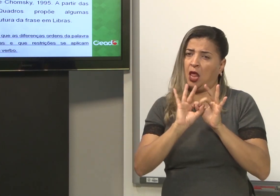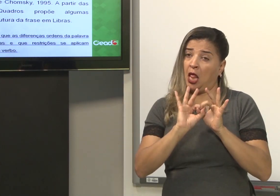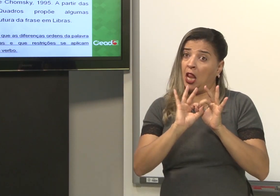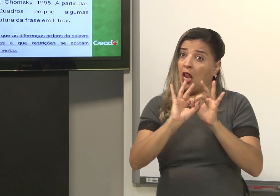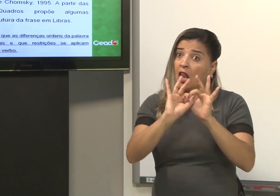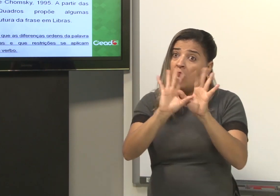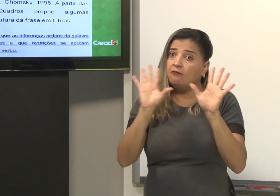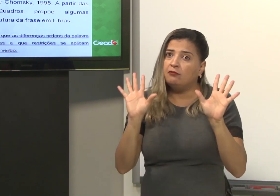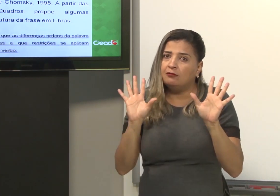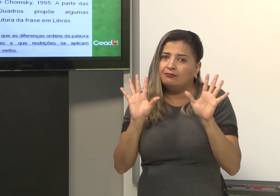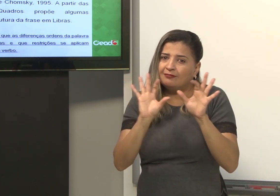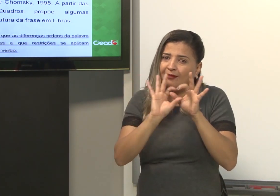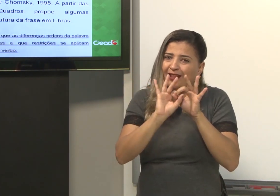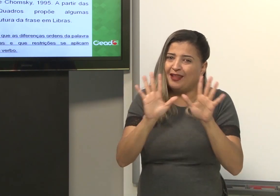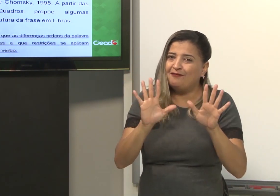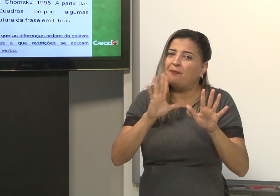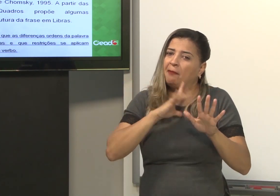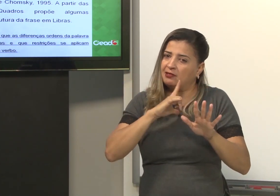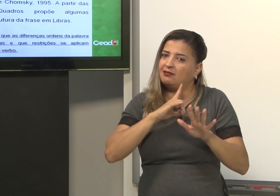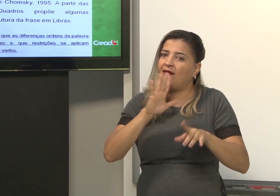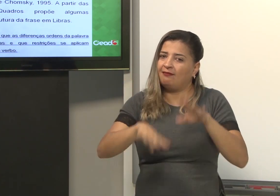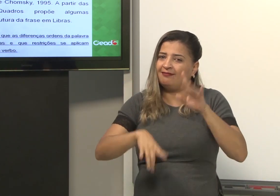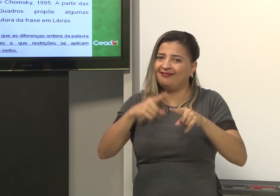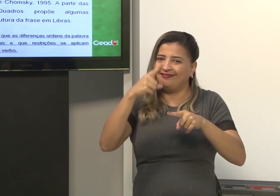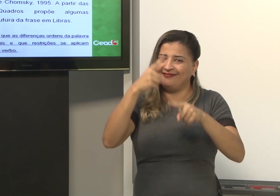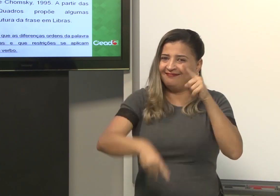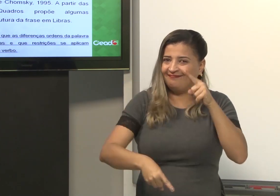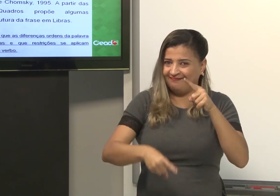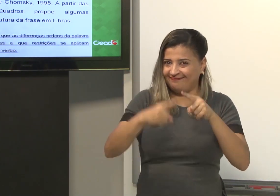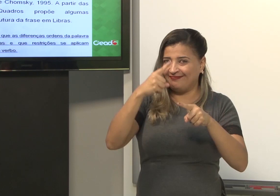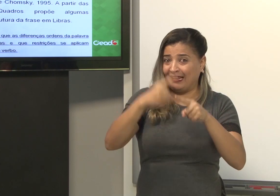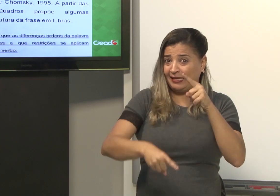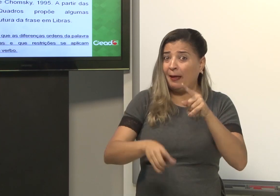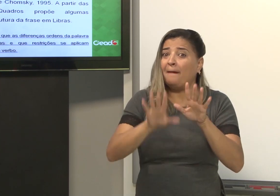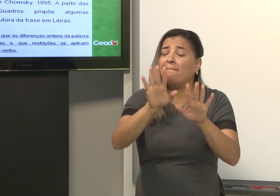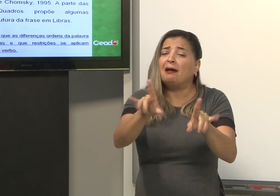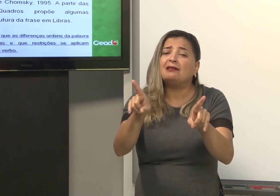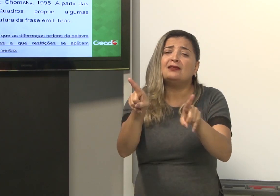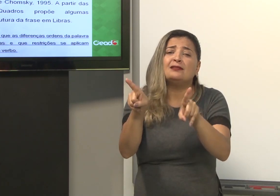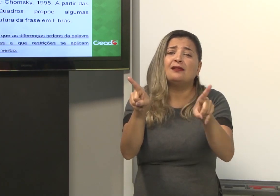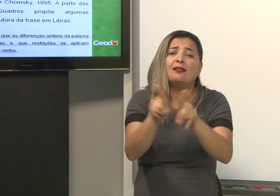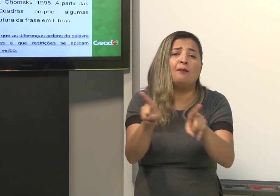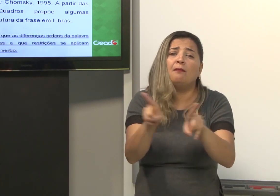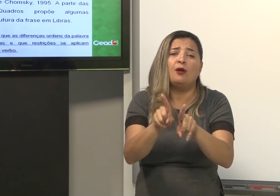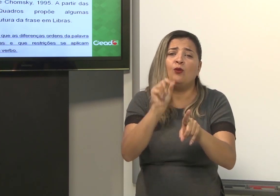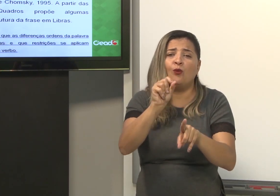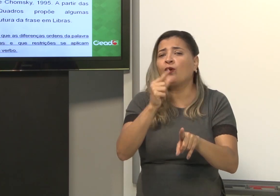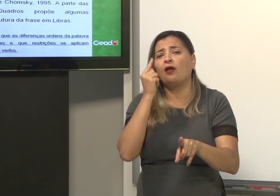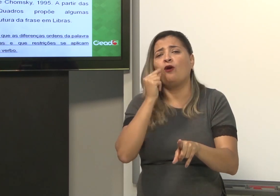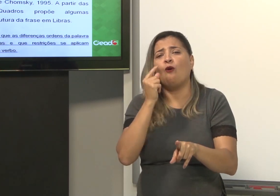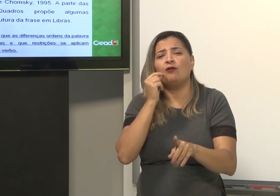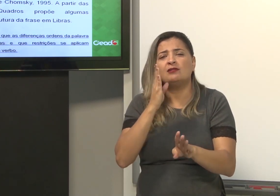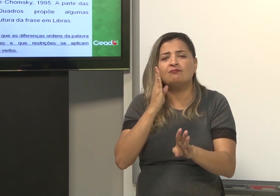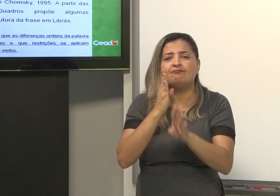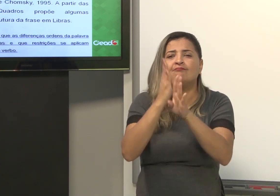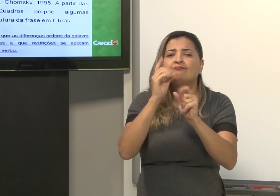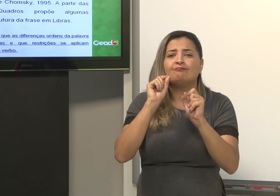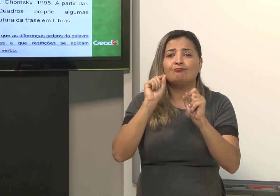Podem ser livres ou não. Mas depende. Então, Ronice descobriu o quê?